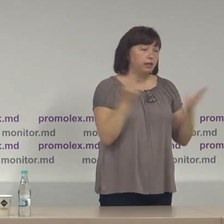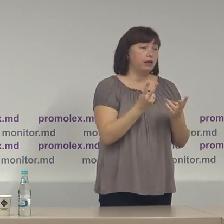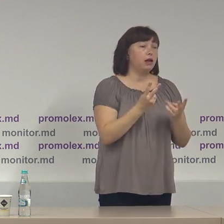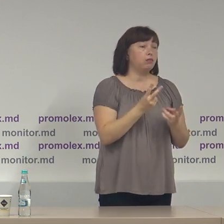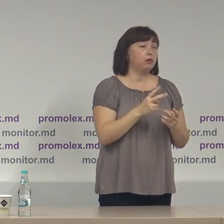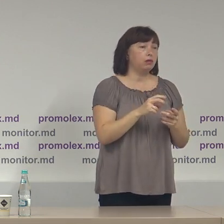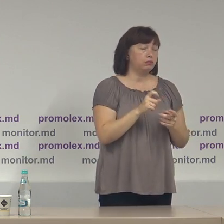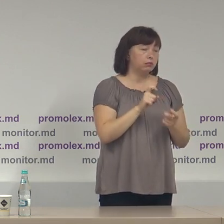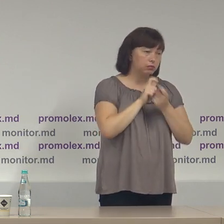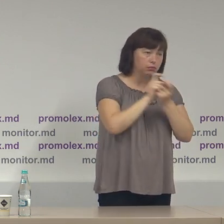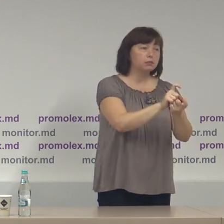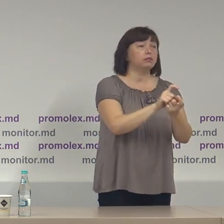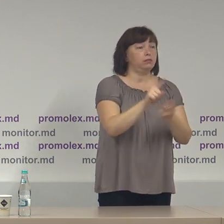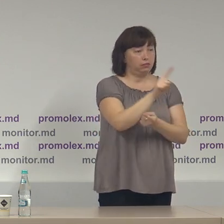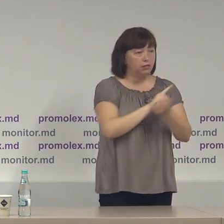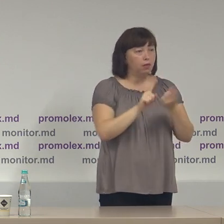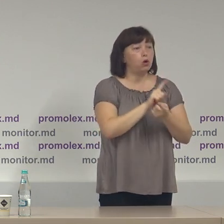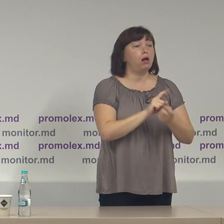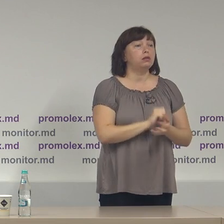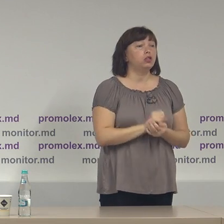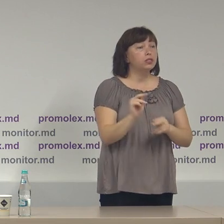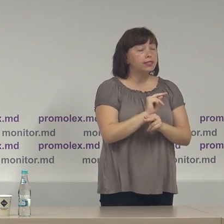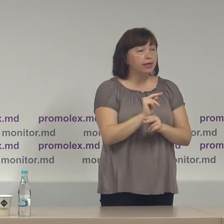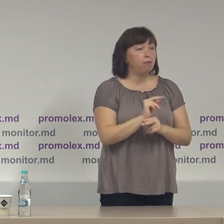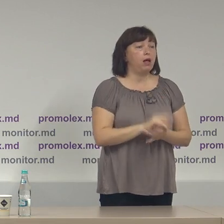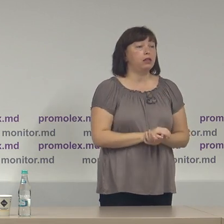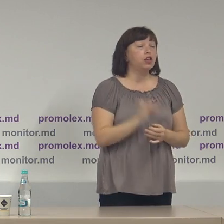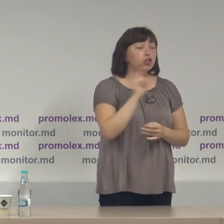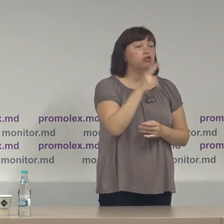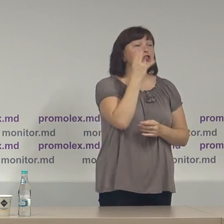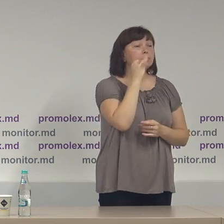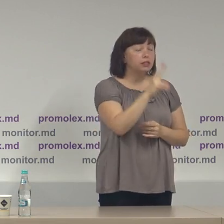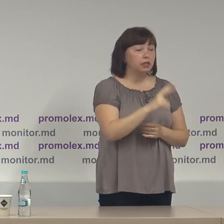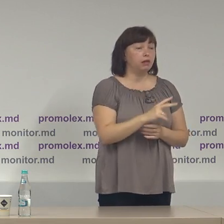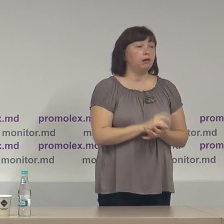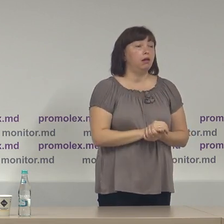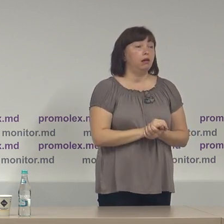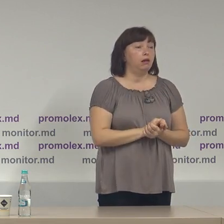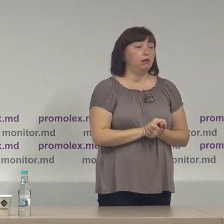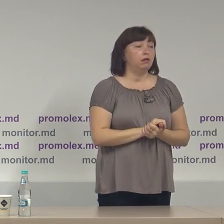abrogată și Comisie Electorală Centrală ca